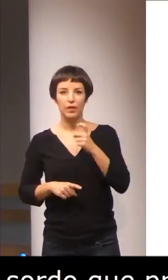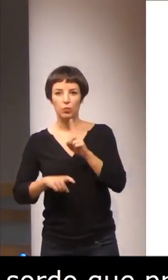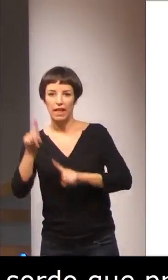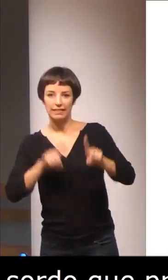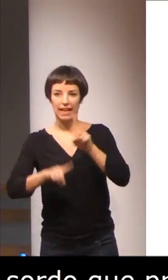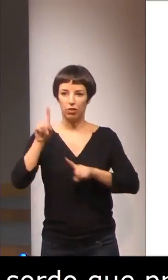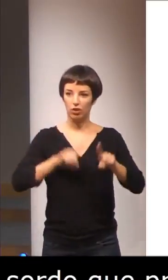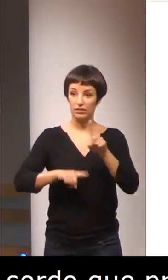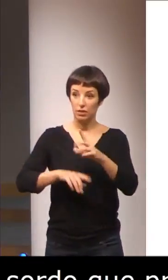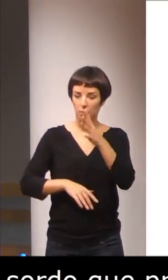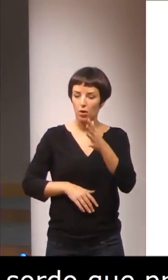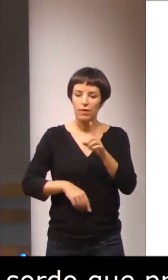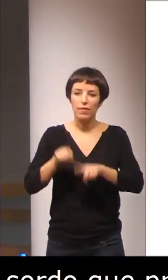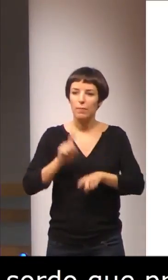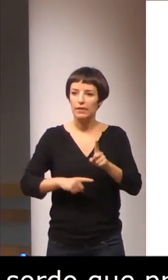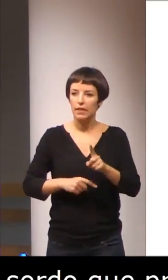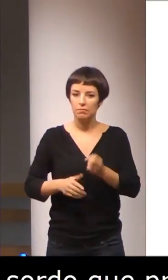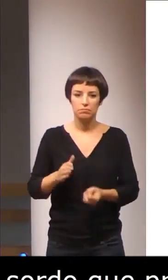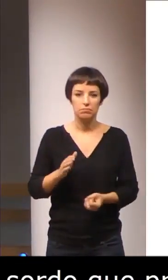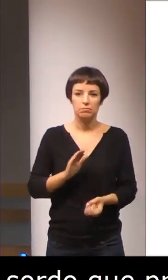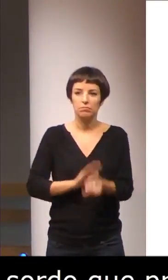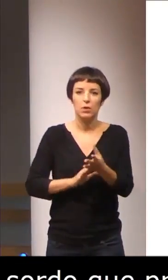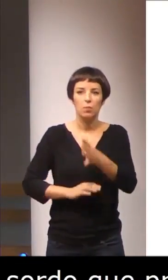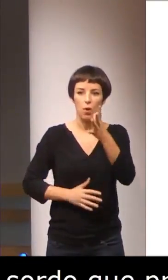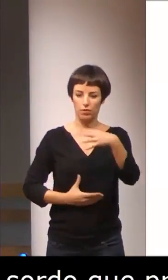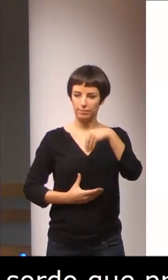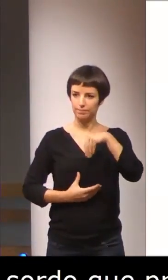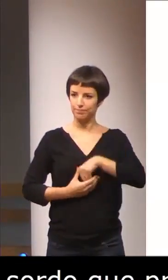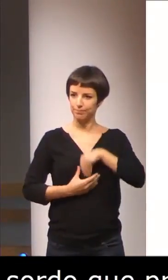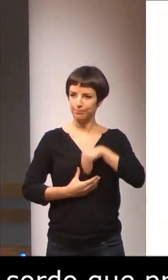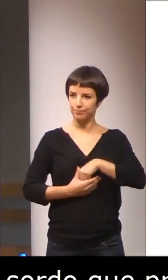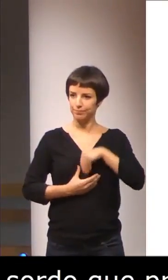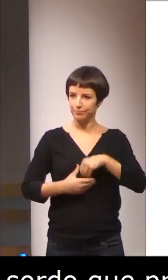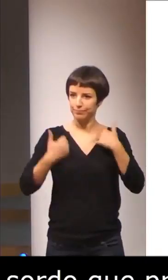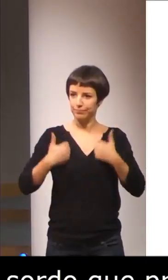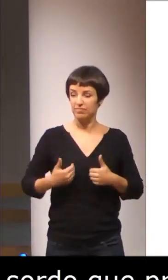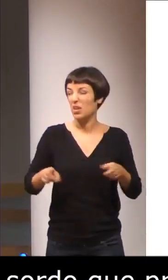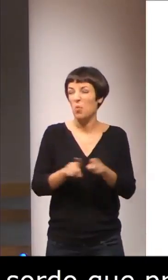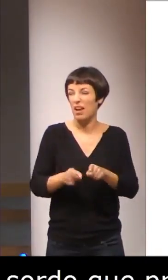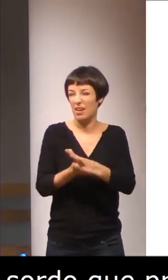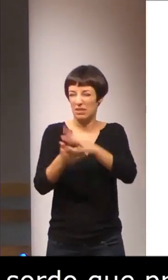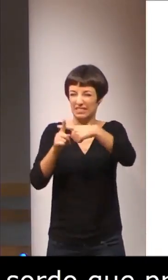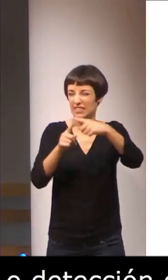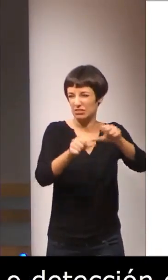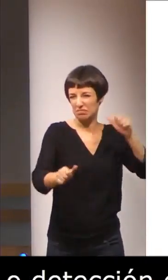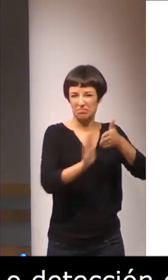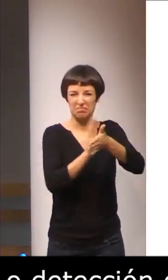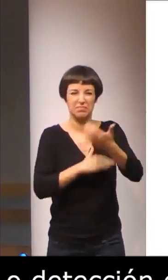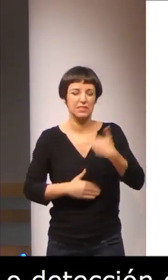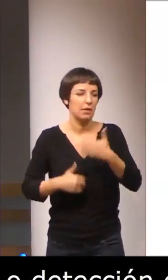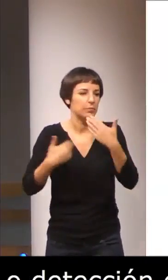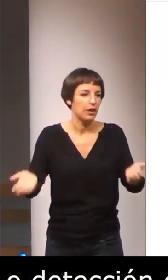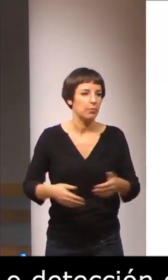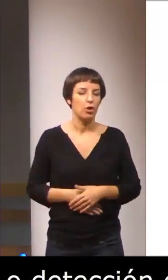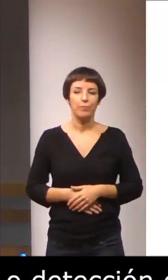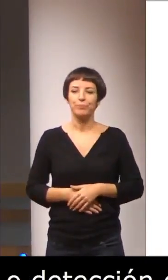¿por qué tendrían tanto un origen orgánico? Por tanto, son similares a las descritas ya para otras lenguas de signos, como podría ser un